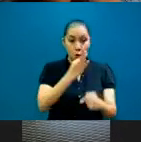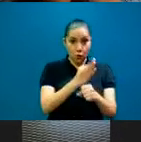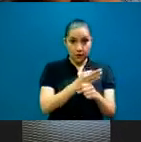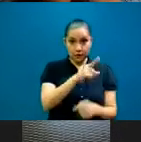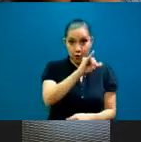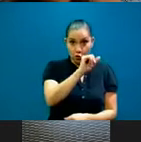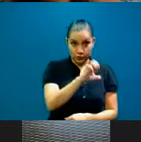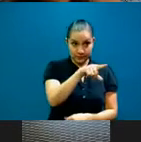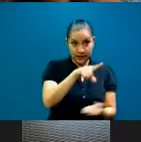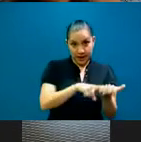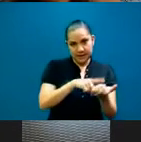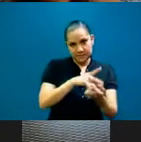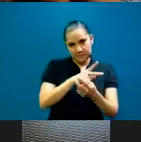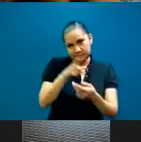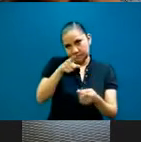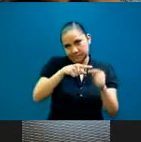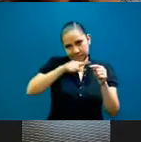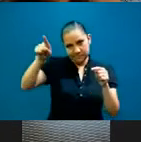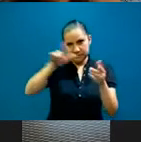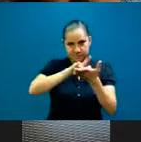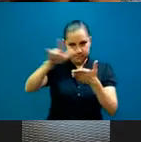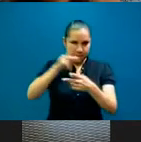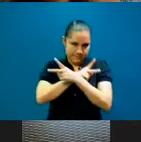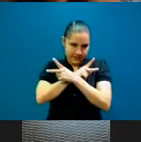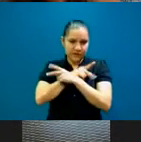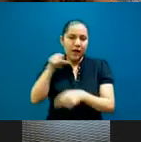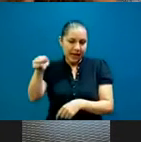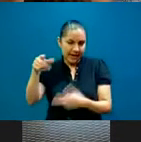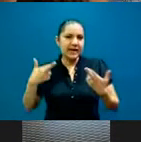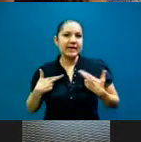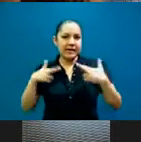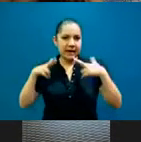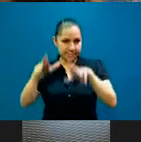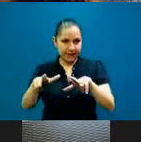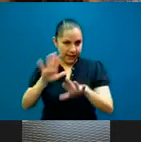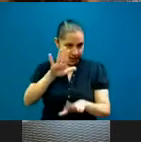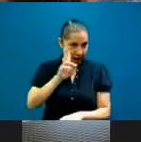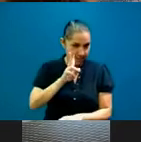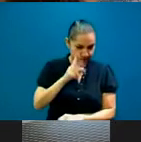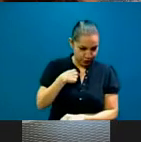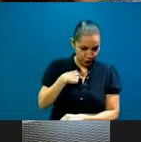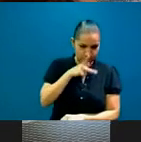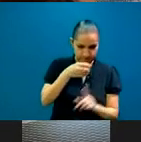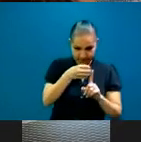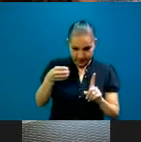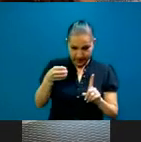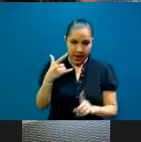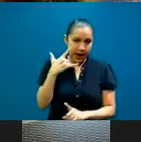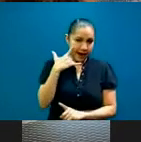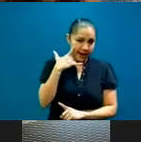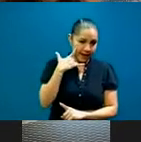No. Y que representa a la asociación, déjame ver si lo digo bien, California Health